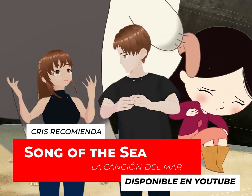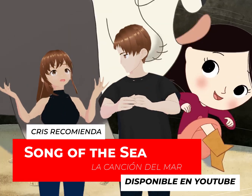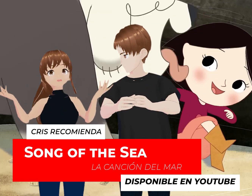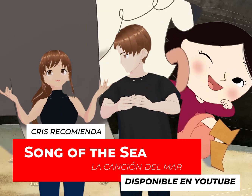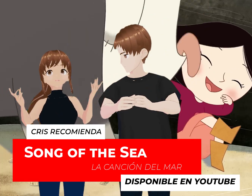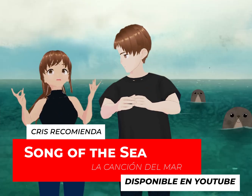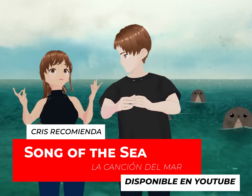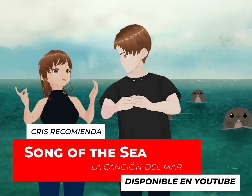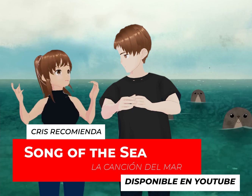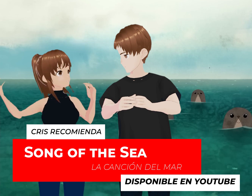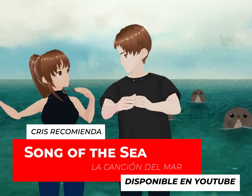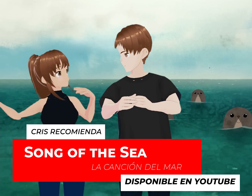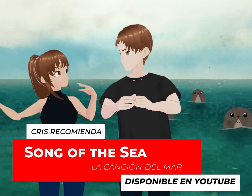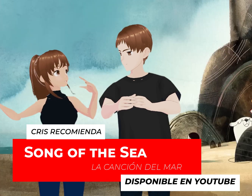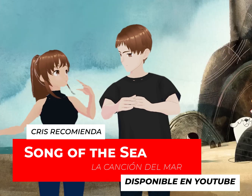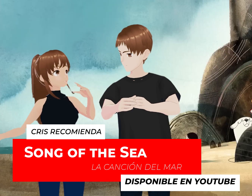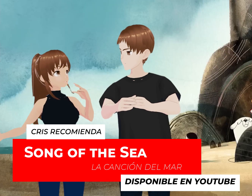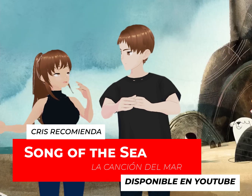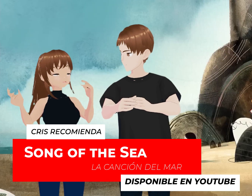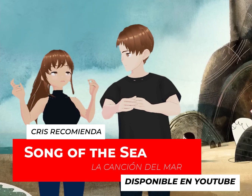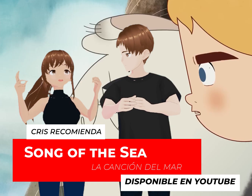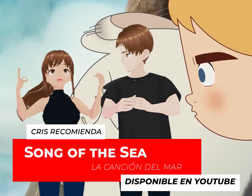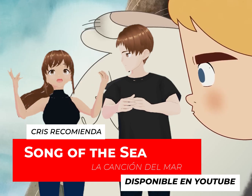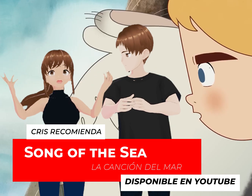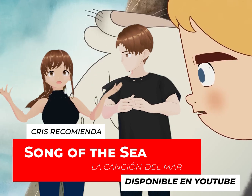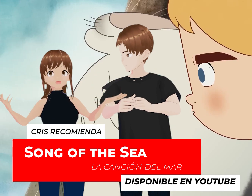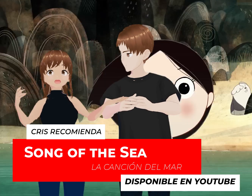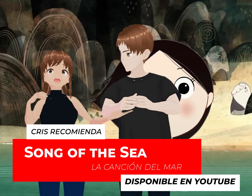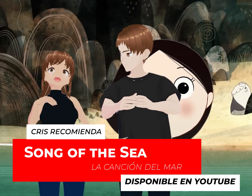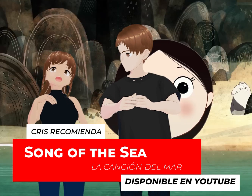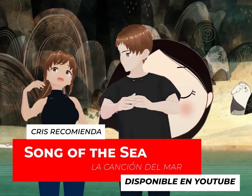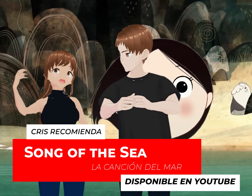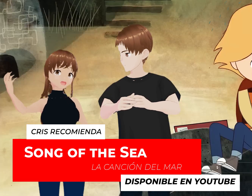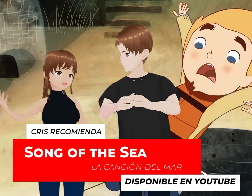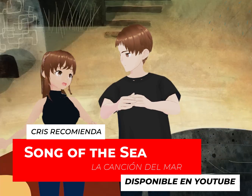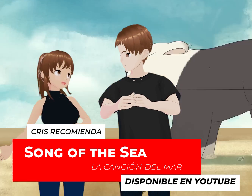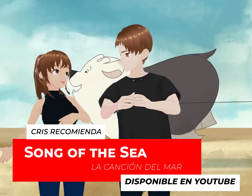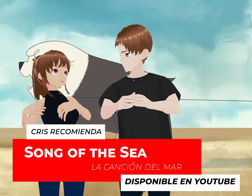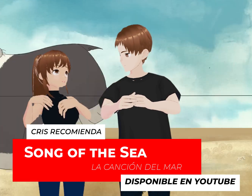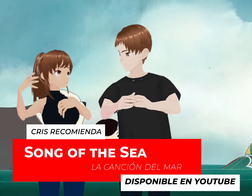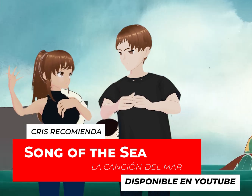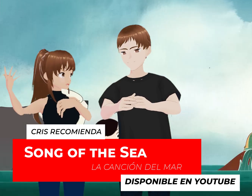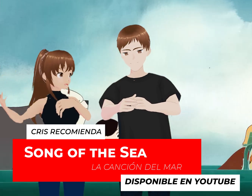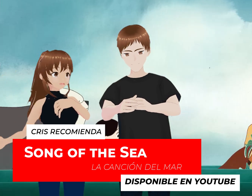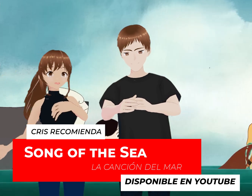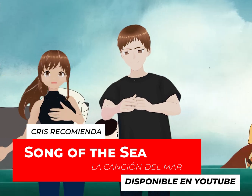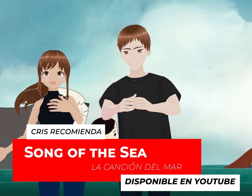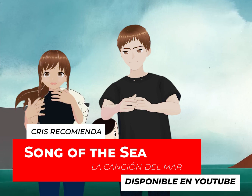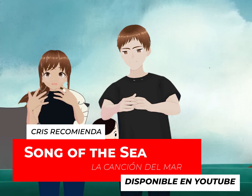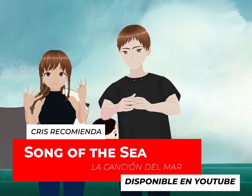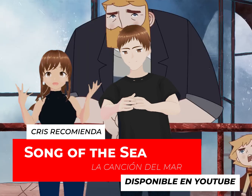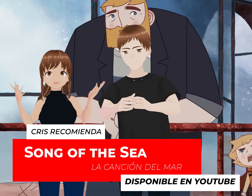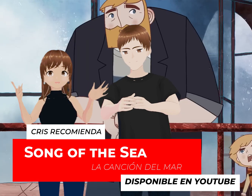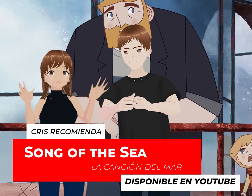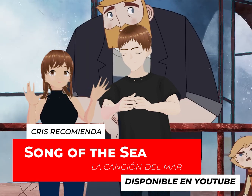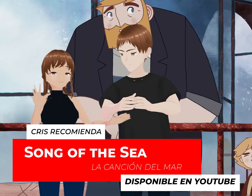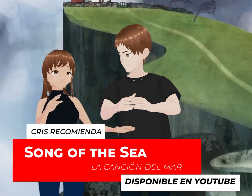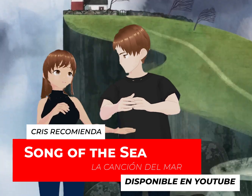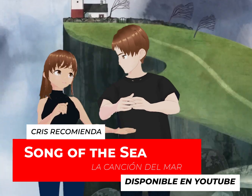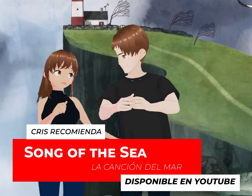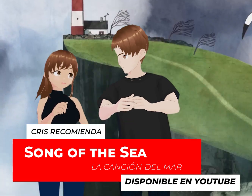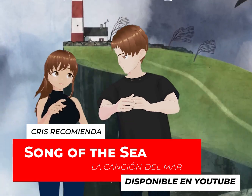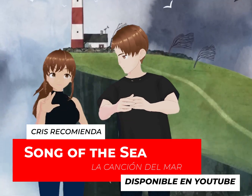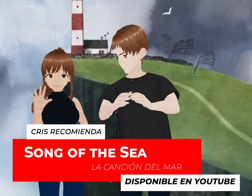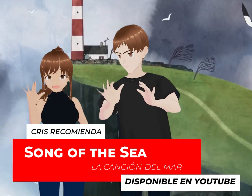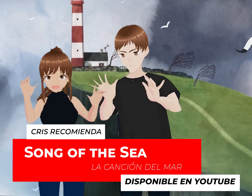el, digamos que en el mismo universo o son del mismo reino que las hadas, los duendes y algunos